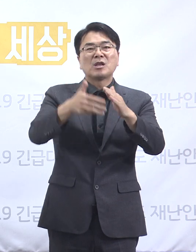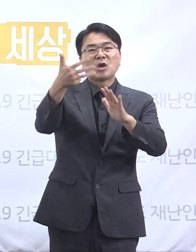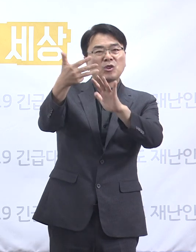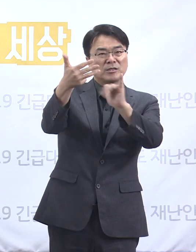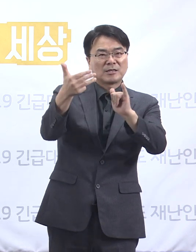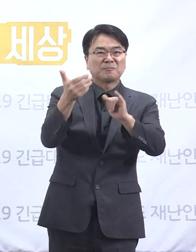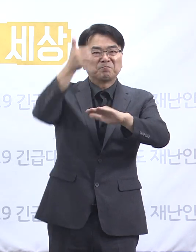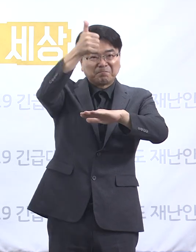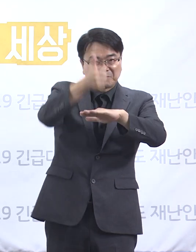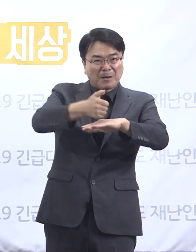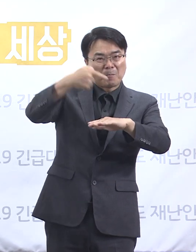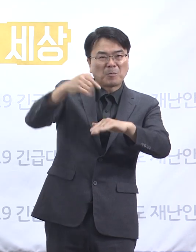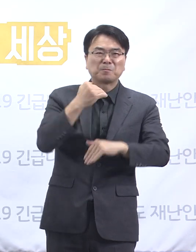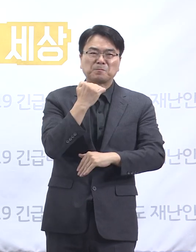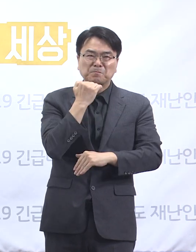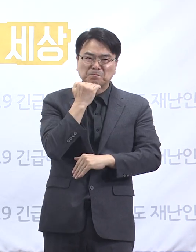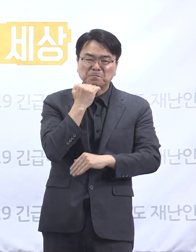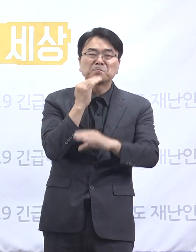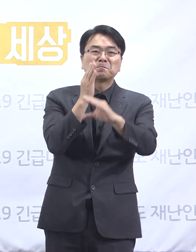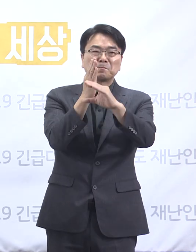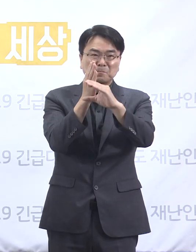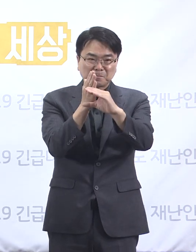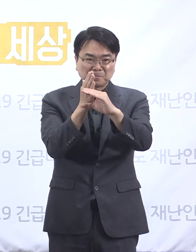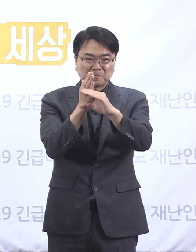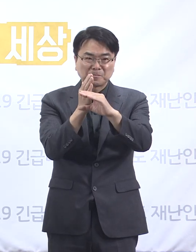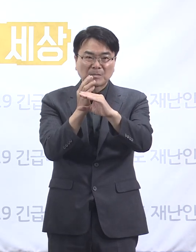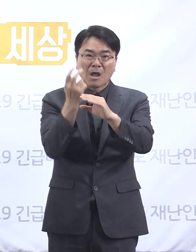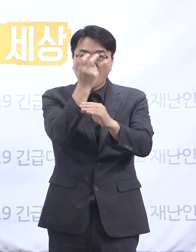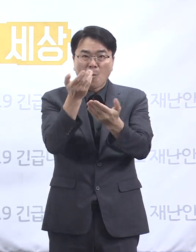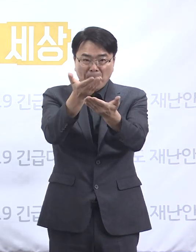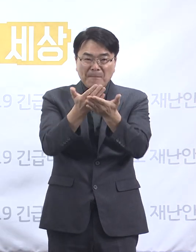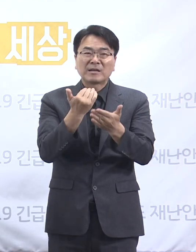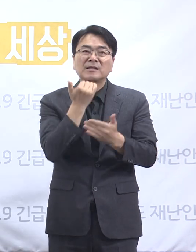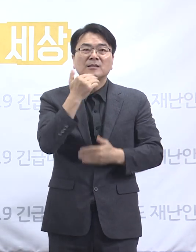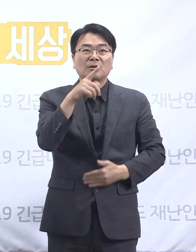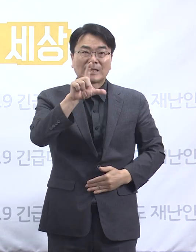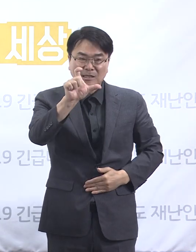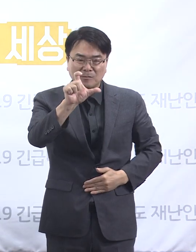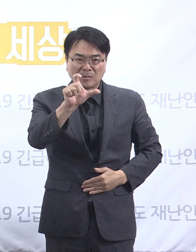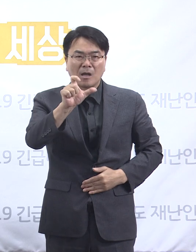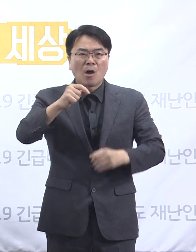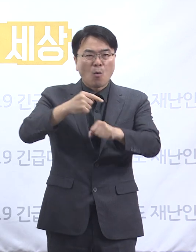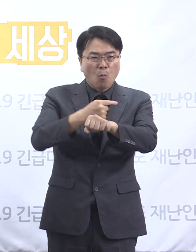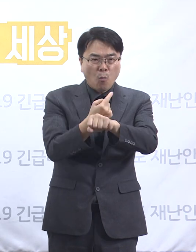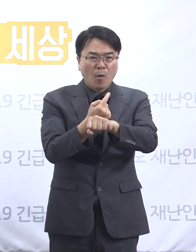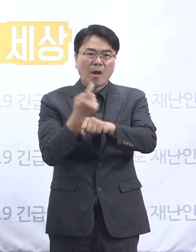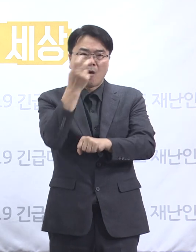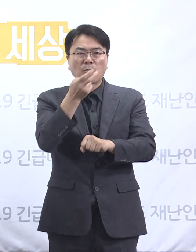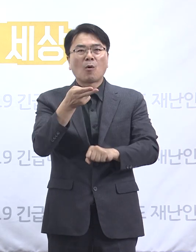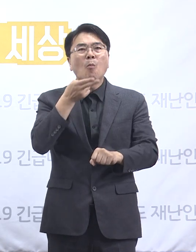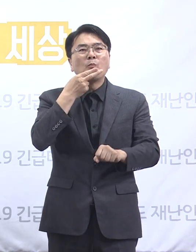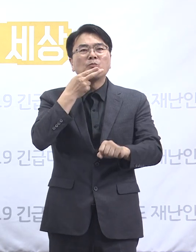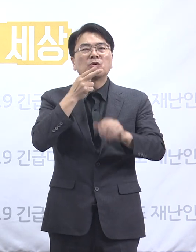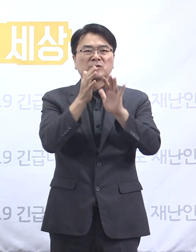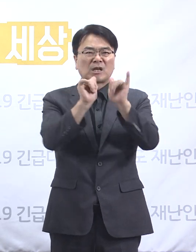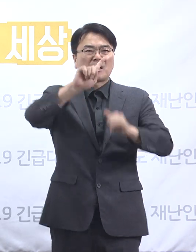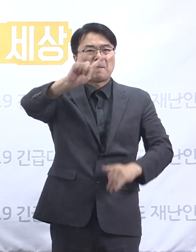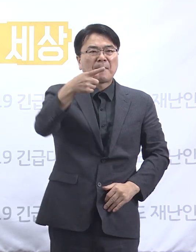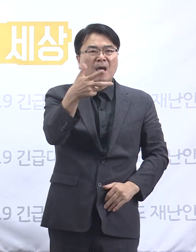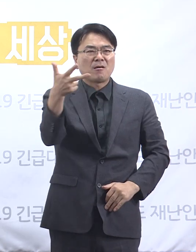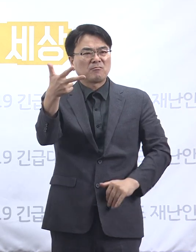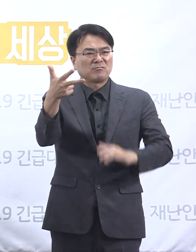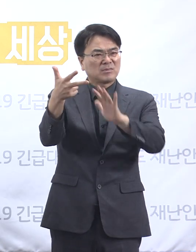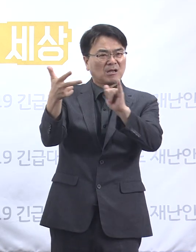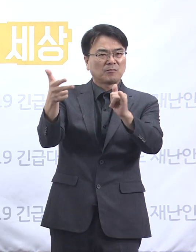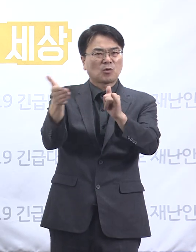중입니다. 검사 대기자는 15명, 미검사자는 107명으로 미검사자의 신속한 검사를 유도하기 위해 조치 중입니다.